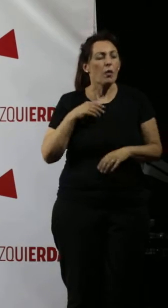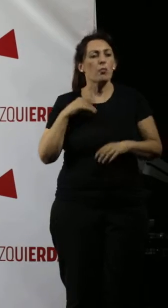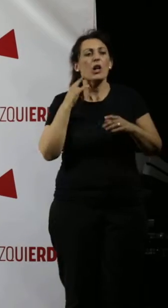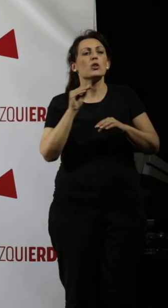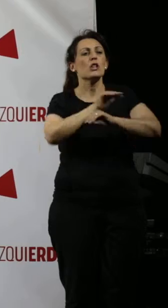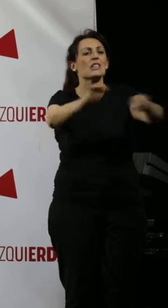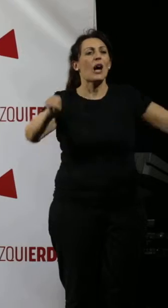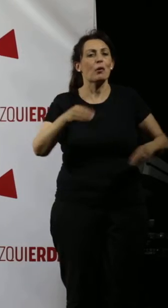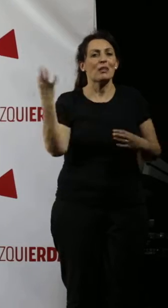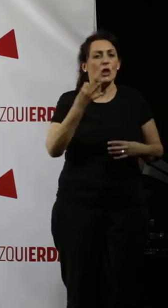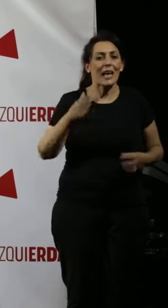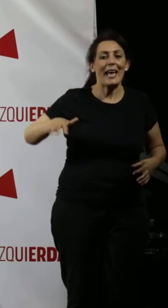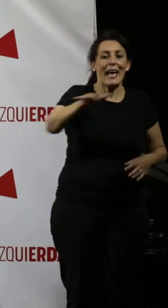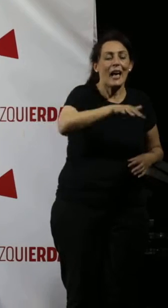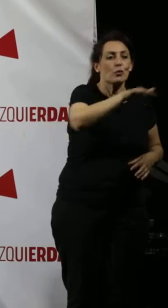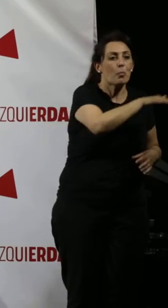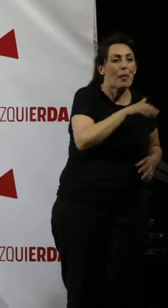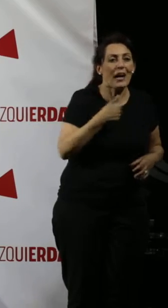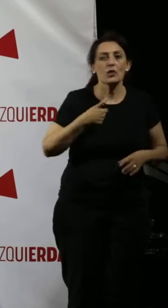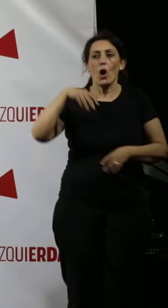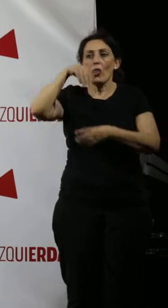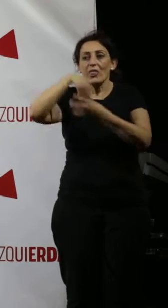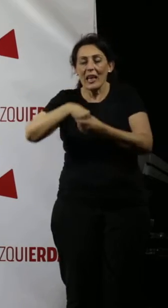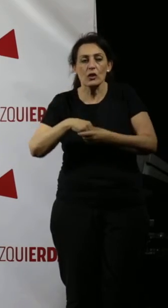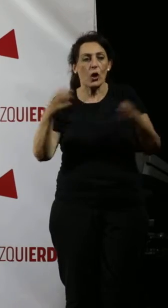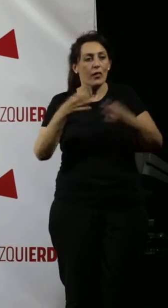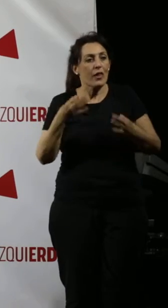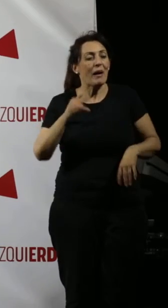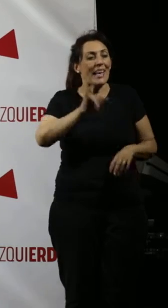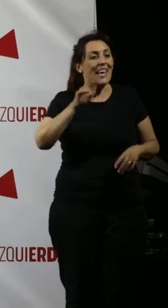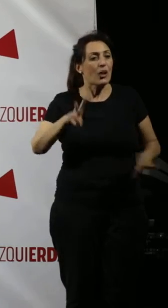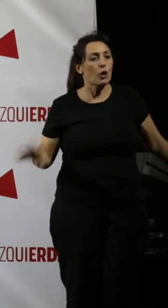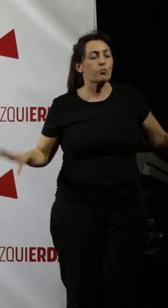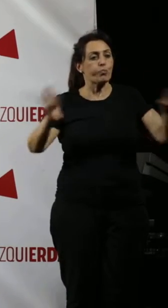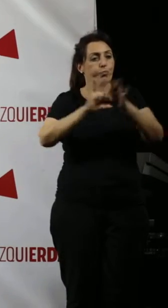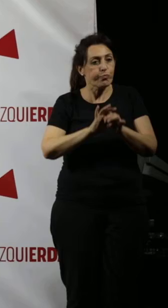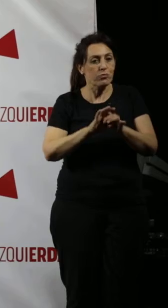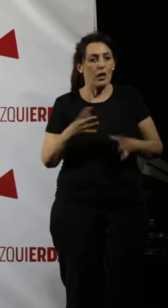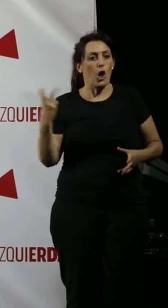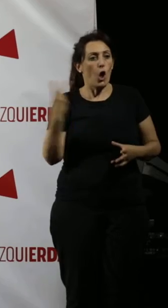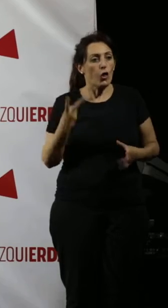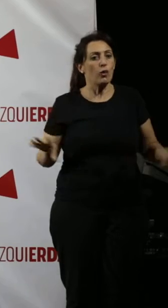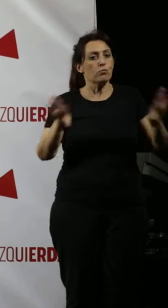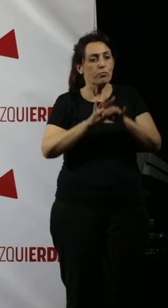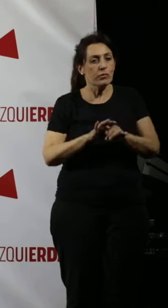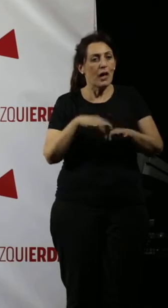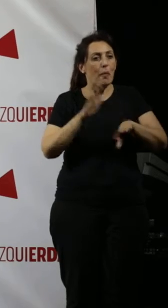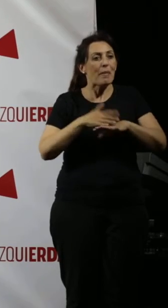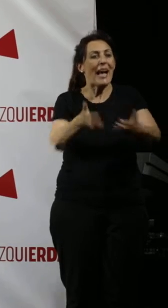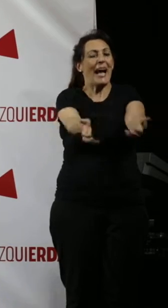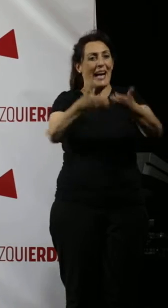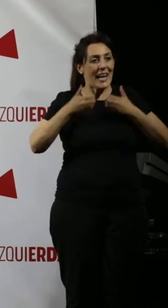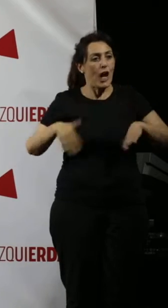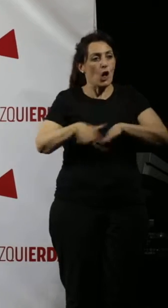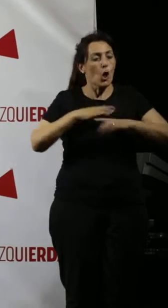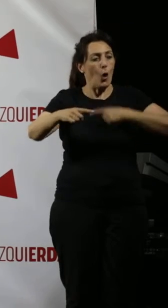llamamiento a que el espacio de convergencia se incorpore a Izquierda Unida en Córdoba. Que se apoye, ¿para qué? Para ganar y